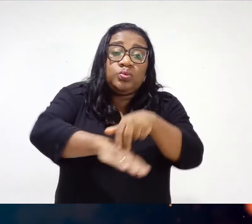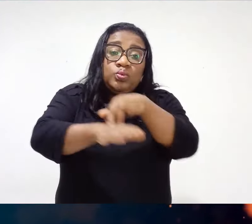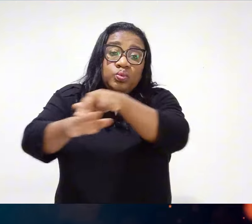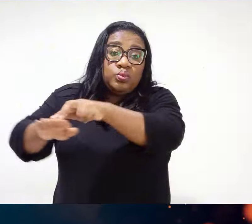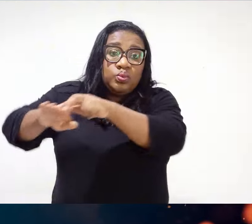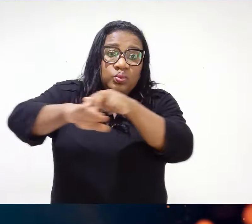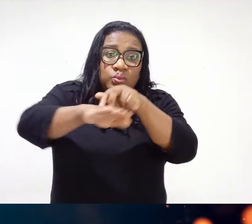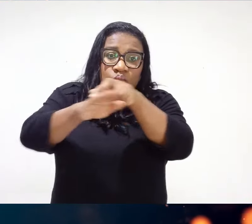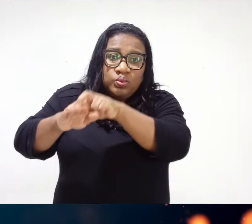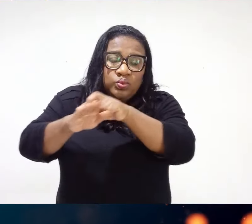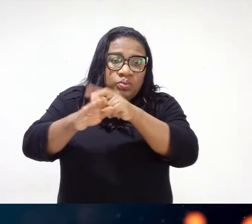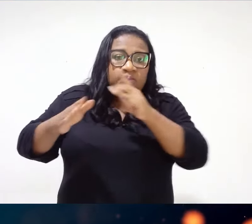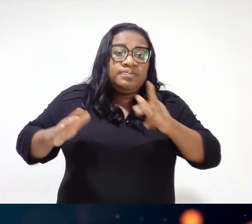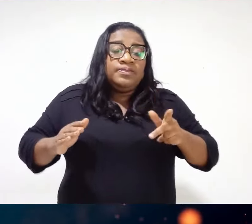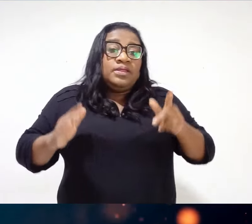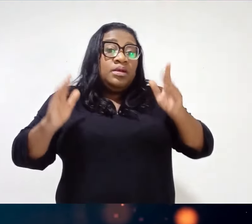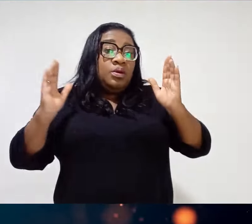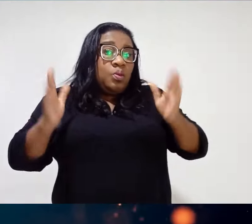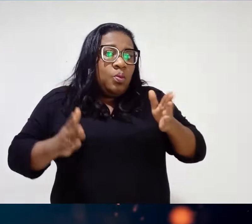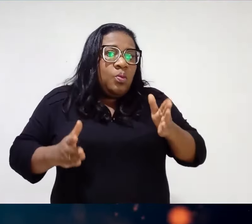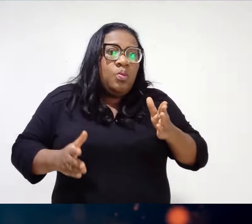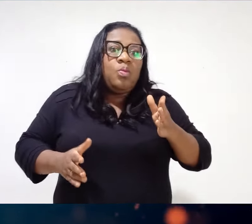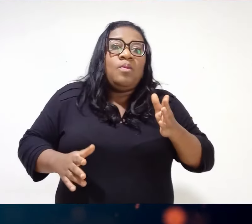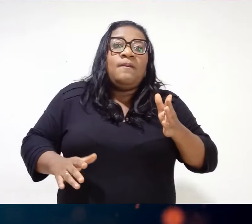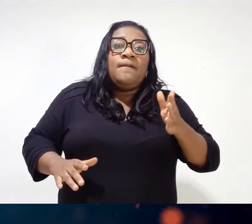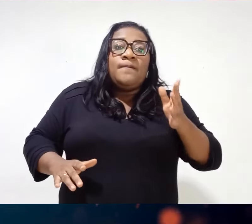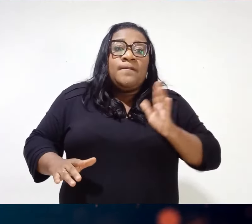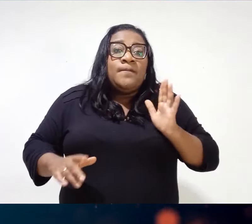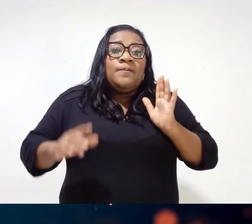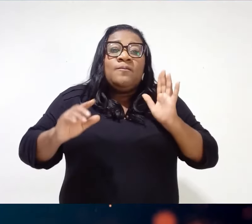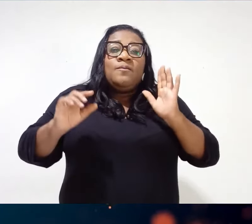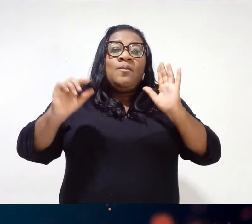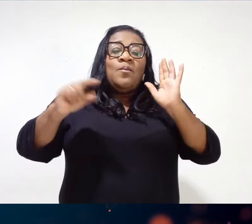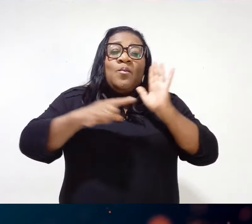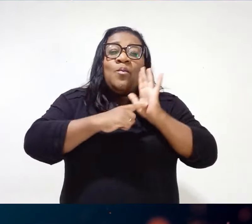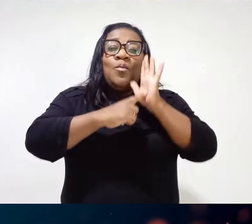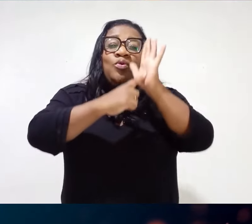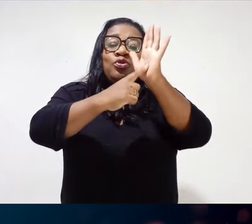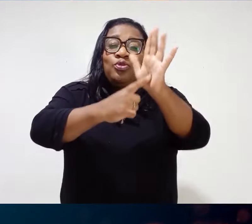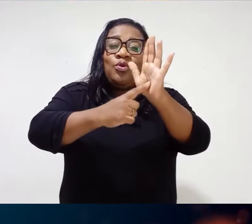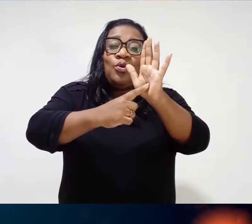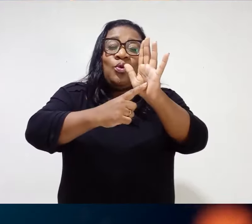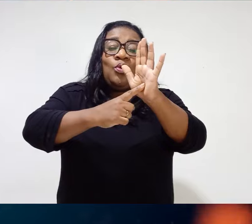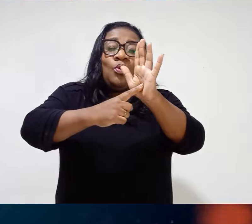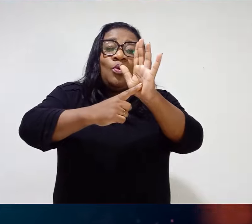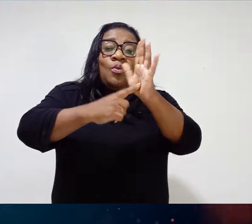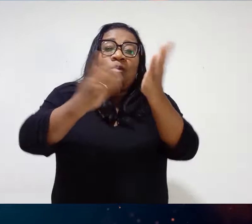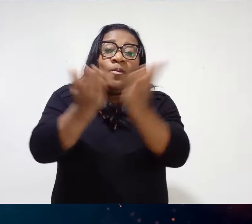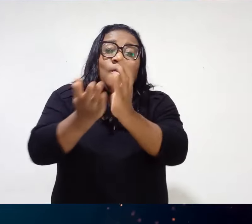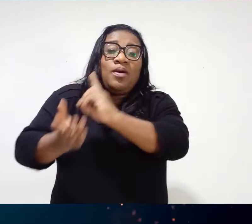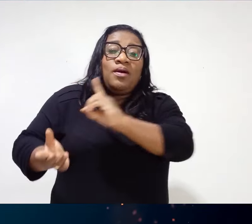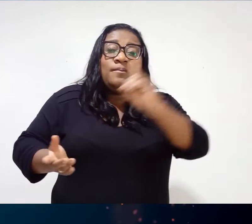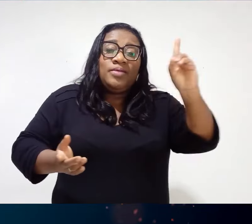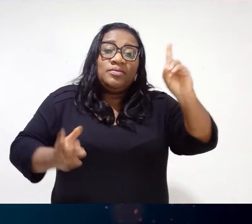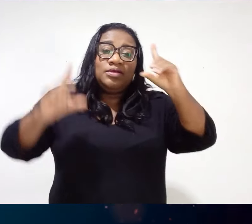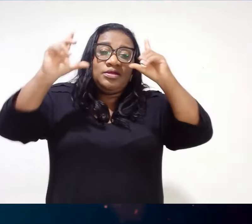Gabriel Medina, irmão, olha só Medina cita a Bíblia em foto histórica Tudo posso